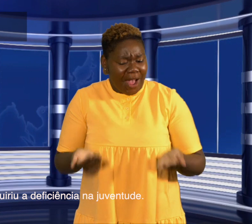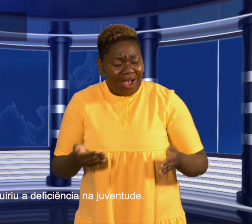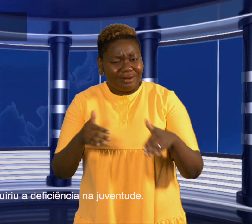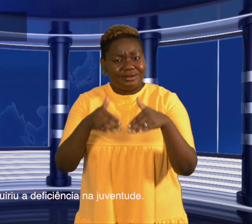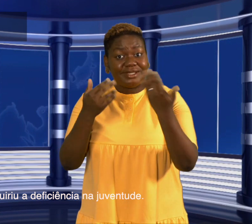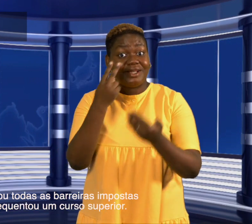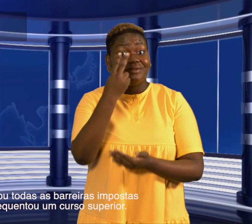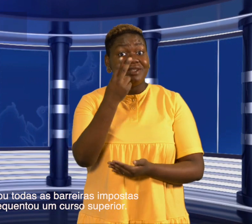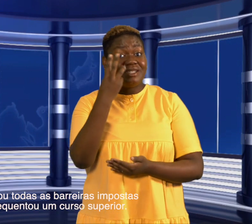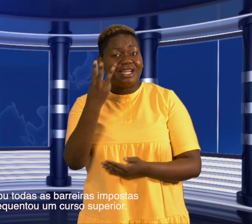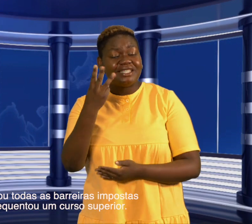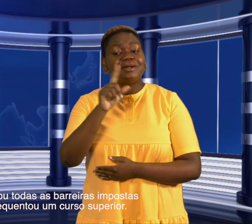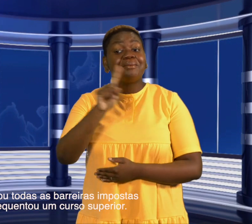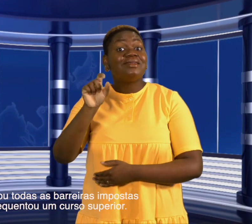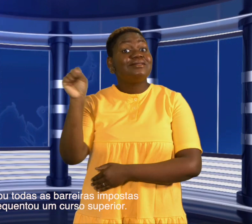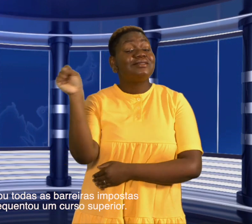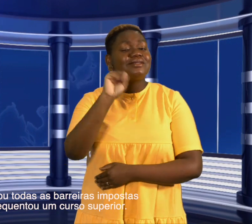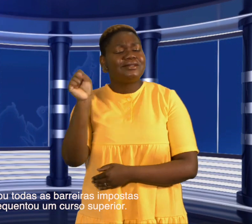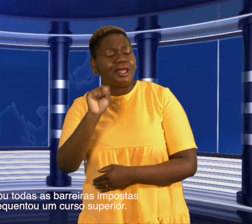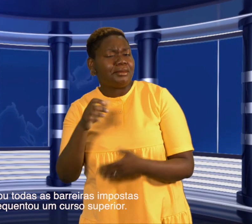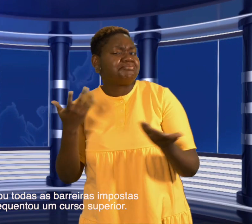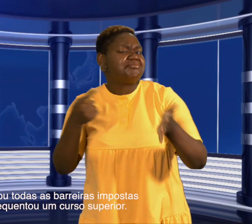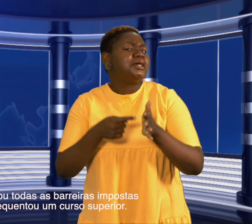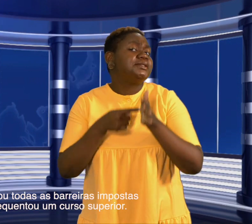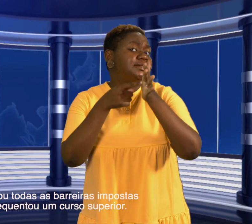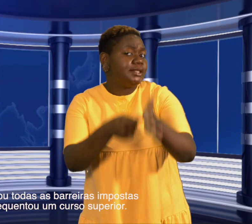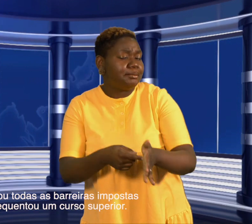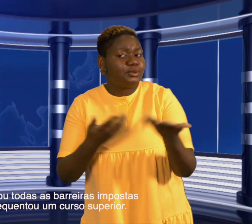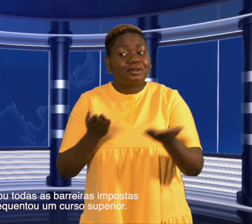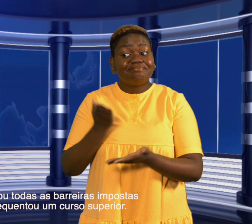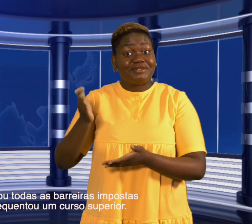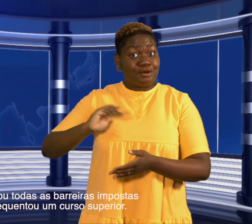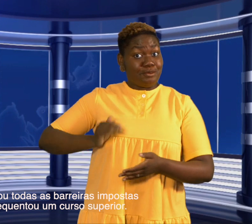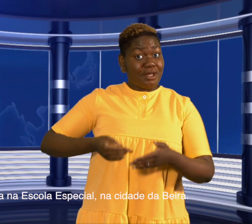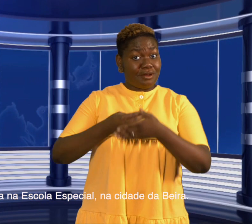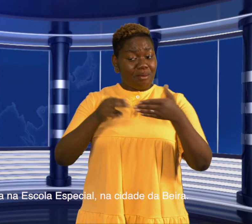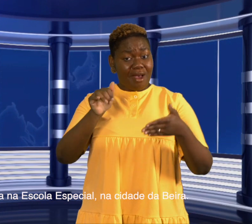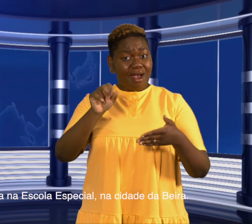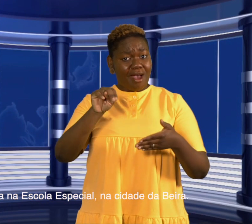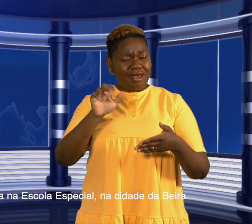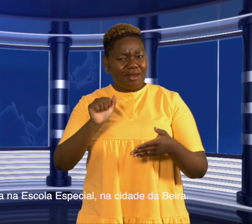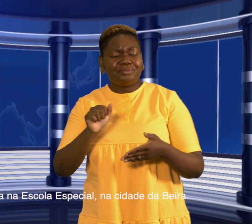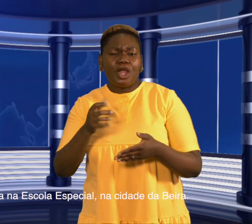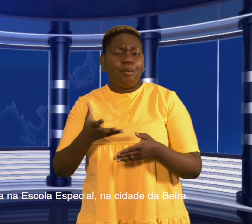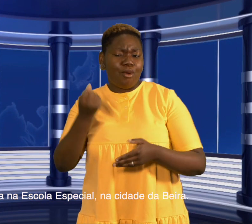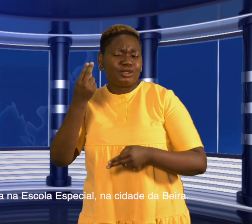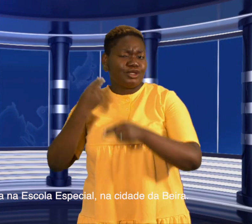juventude, superou todas as barreiras impostas e frequentou um curso superior. Hoje é professora na escola